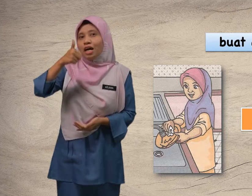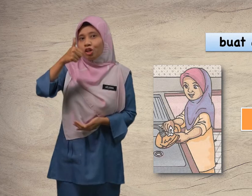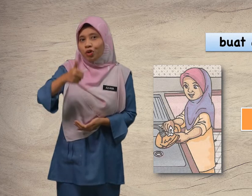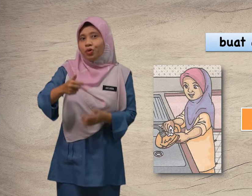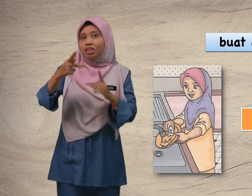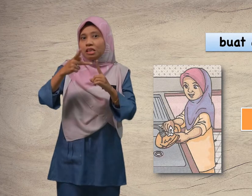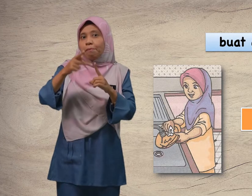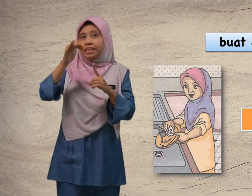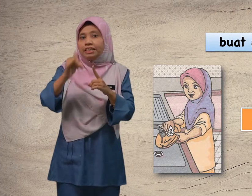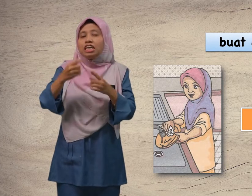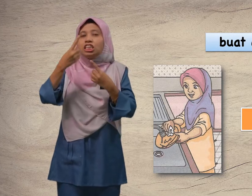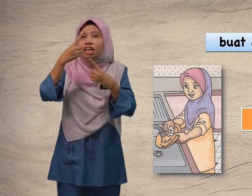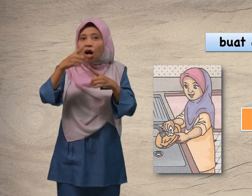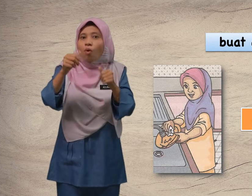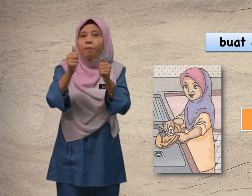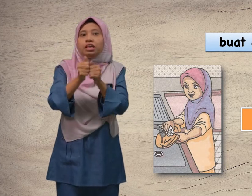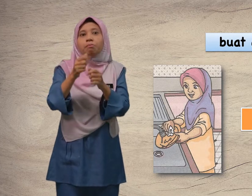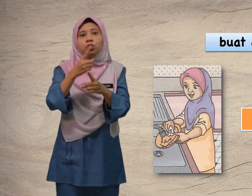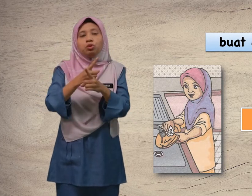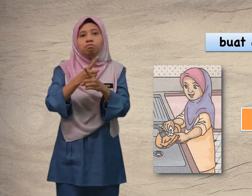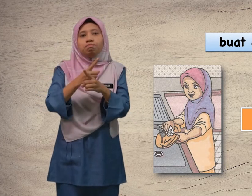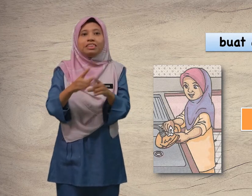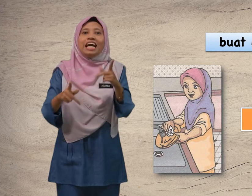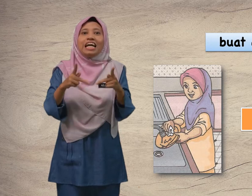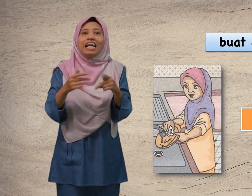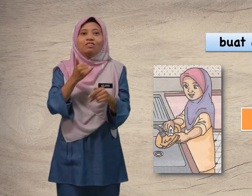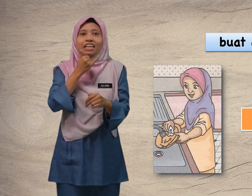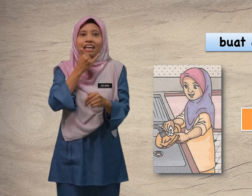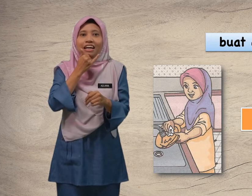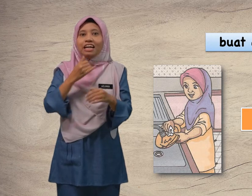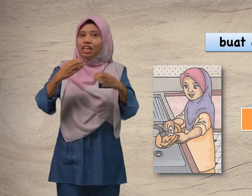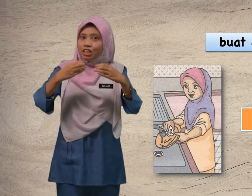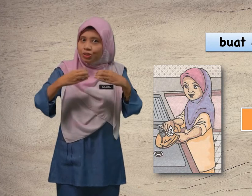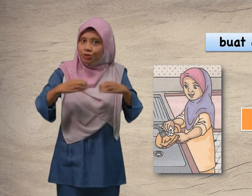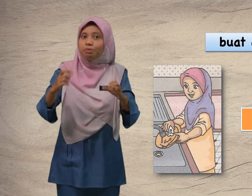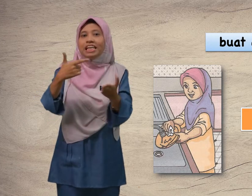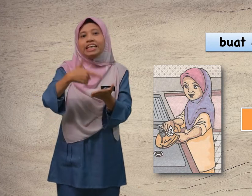Bagus kepada yang jawab dengan betul. Kalau salah, cuba lagi.